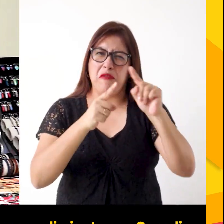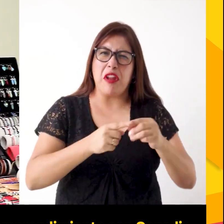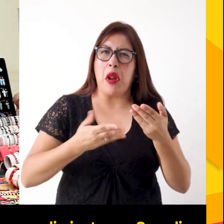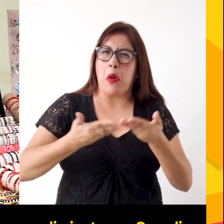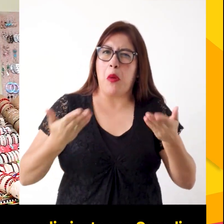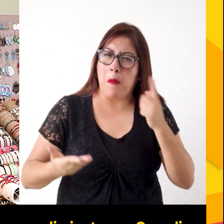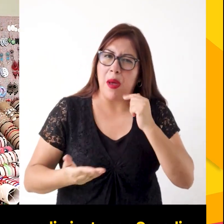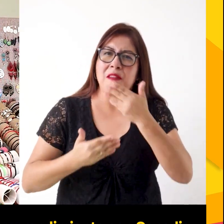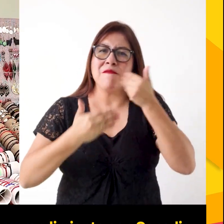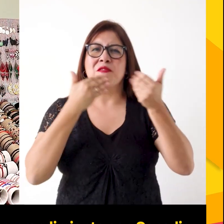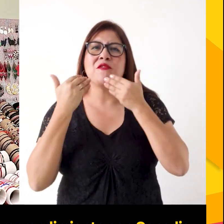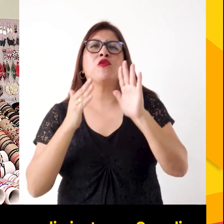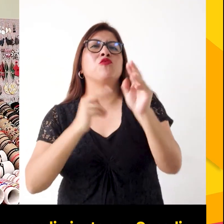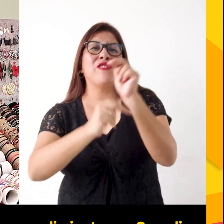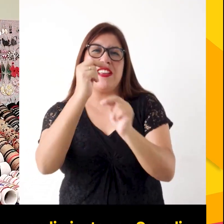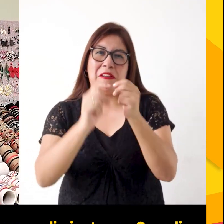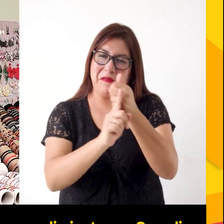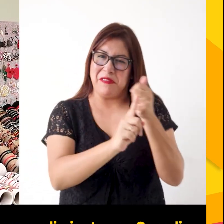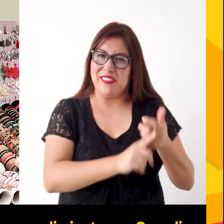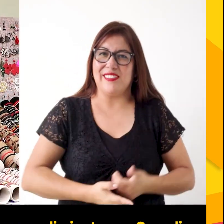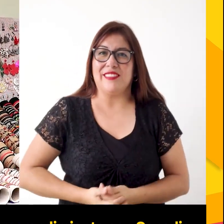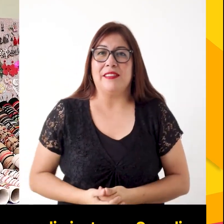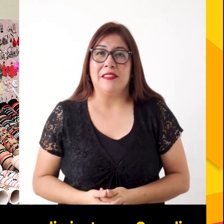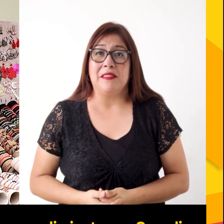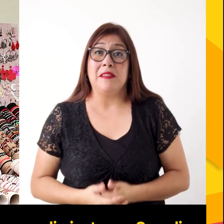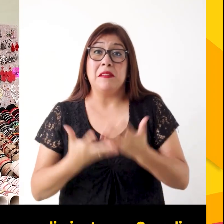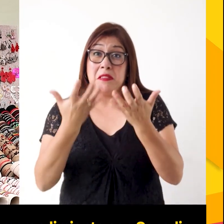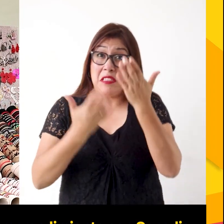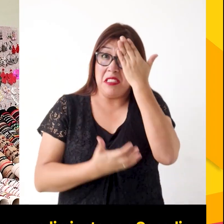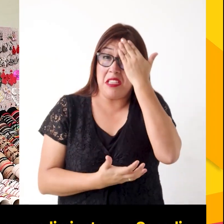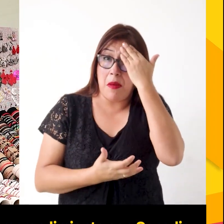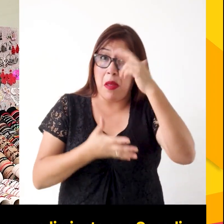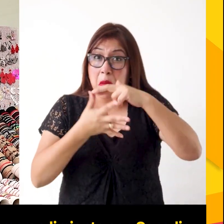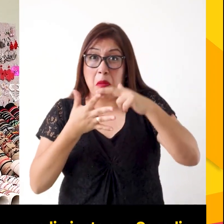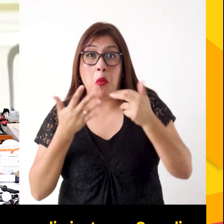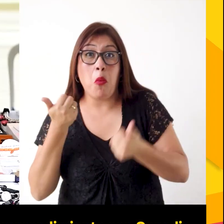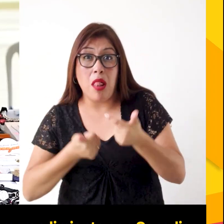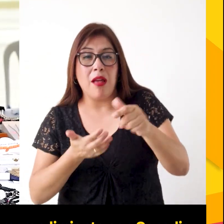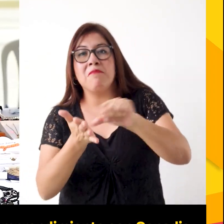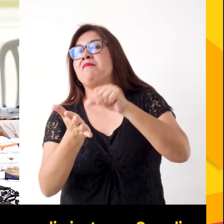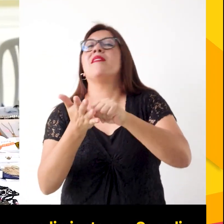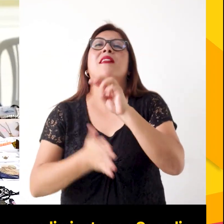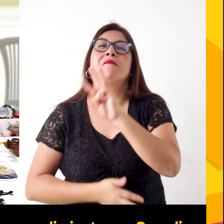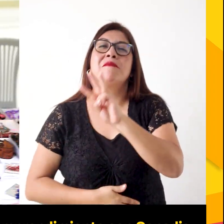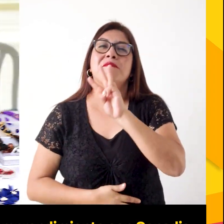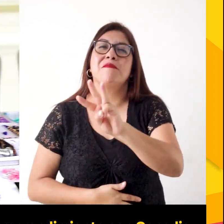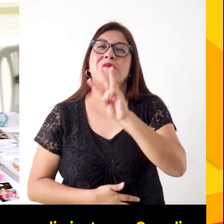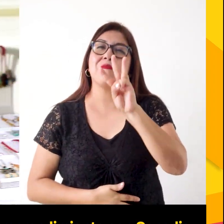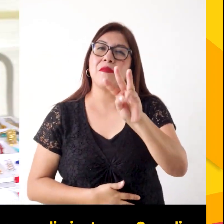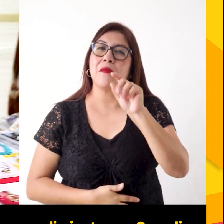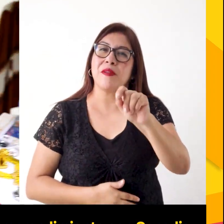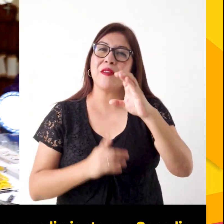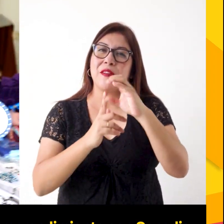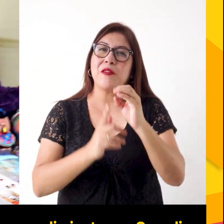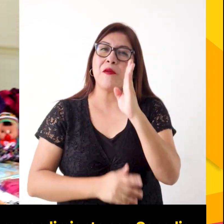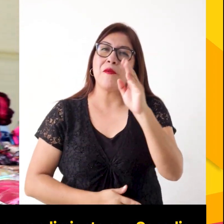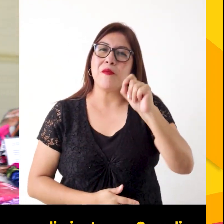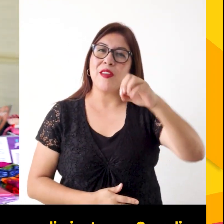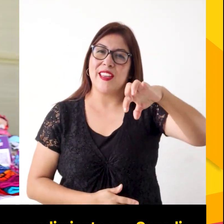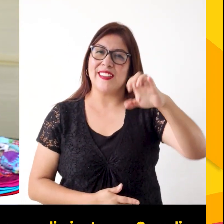ferias e insumos para el fortalecimiento de los negocios. Conoce todos los requisitos en nuestra página web como www